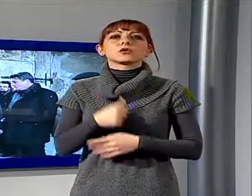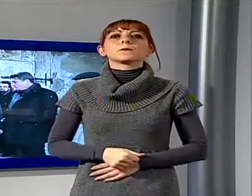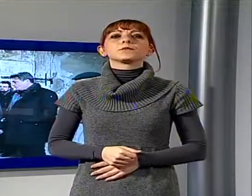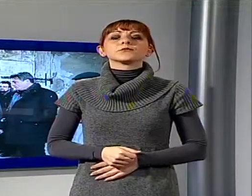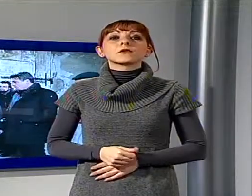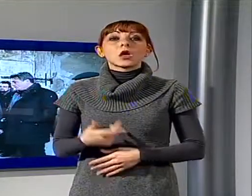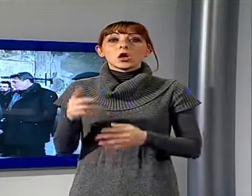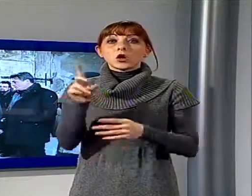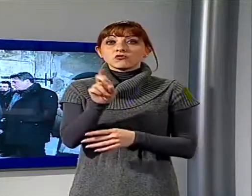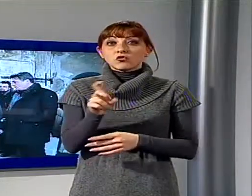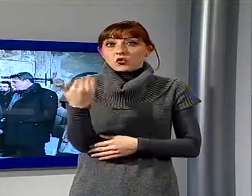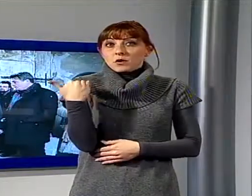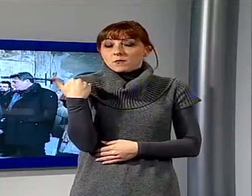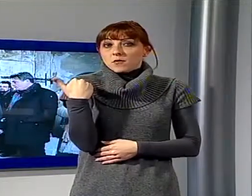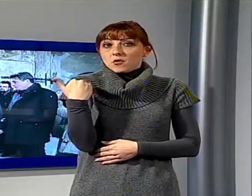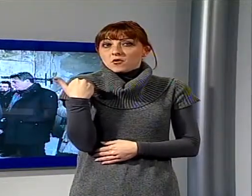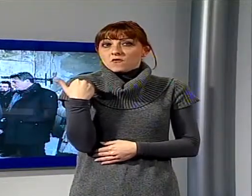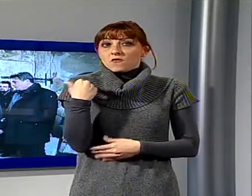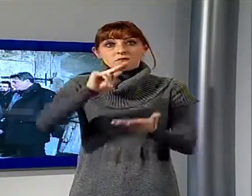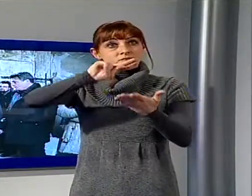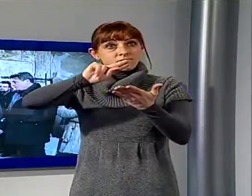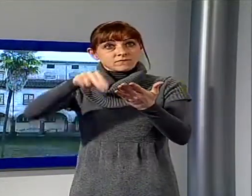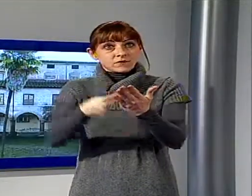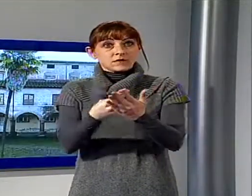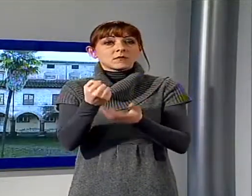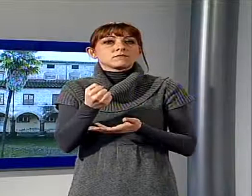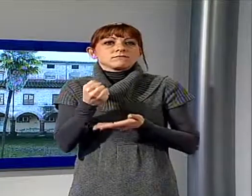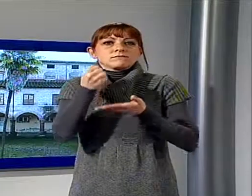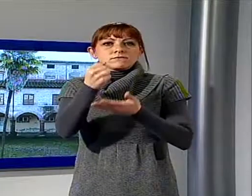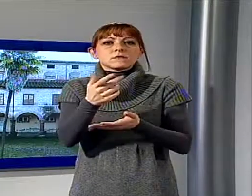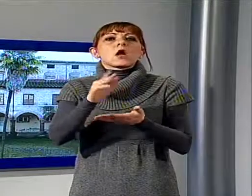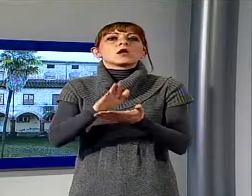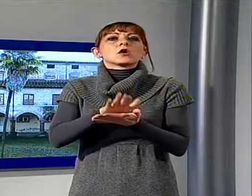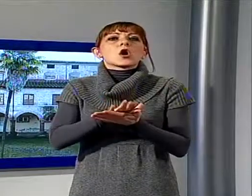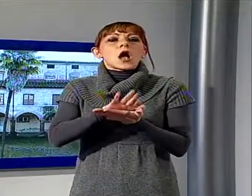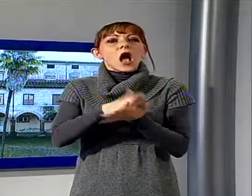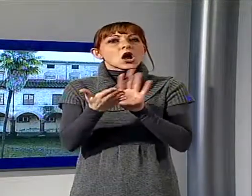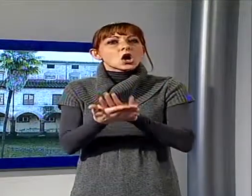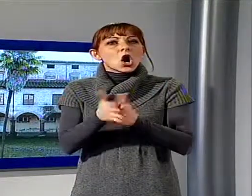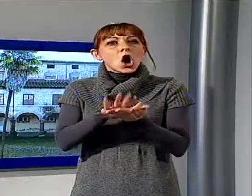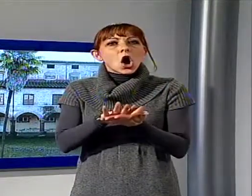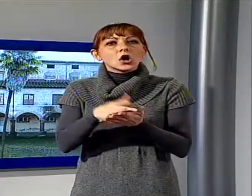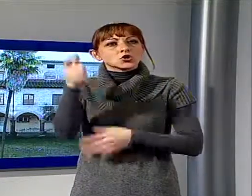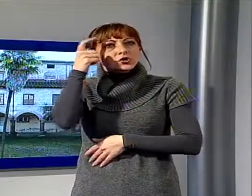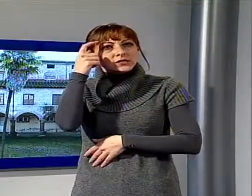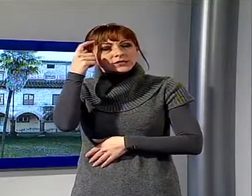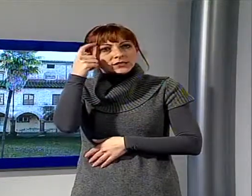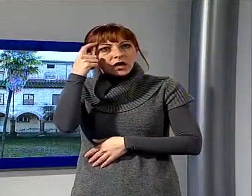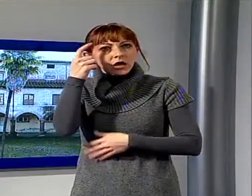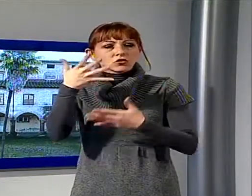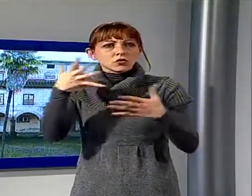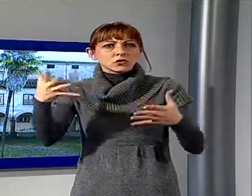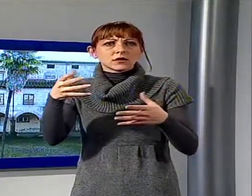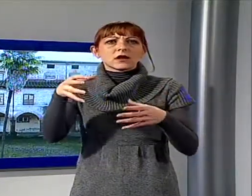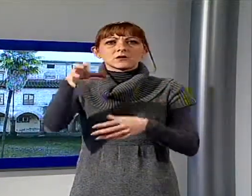formalizzata la concessione da parte del demanio dello Stato di una parte del grande complesso nel centro storico